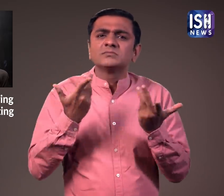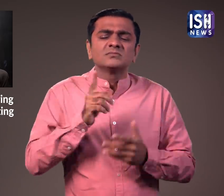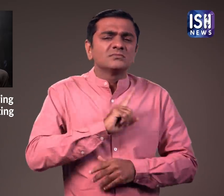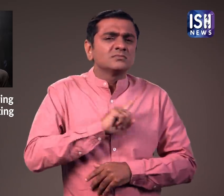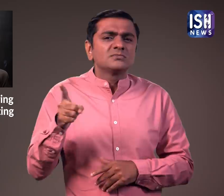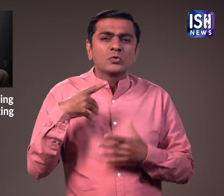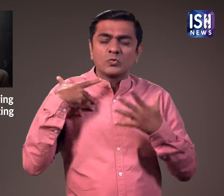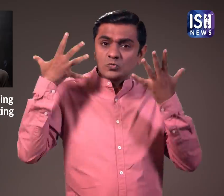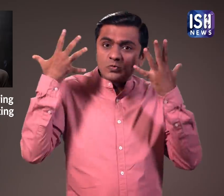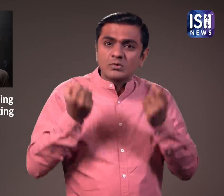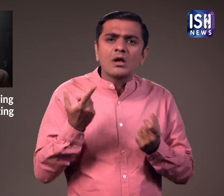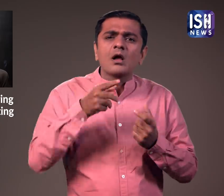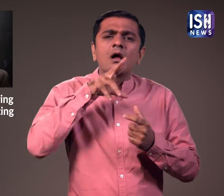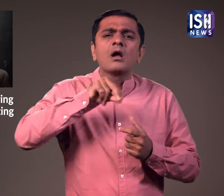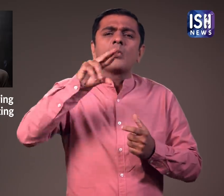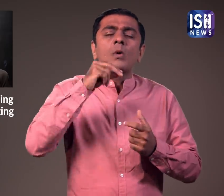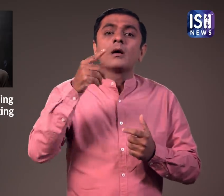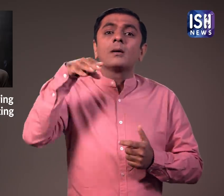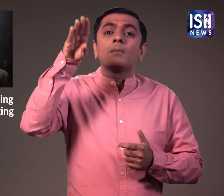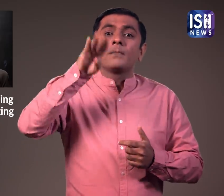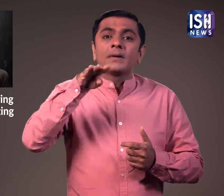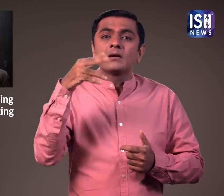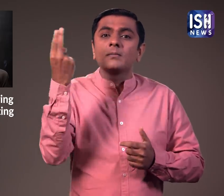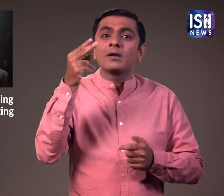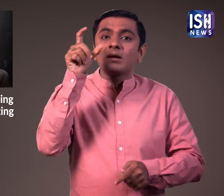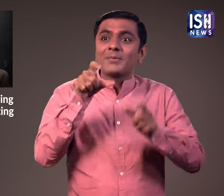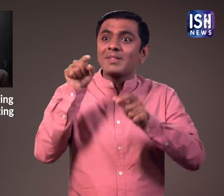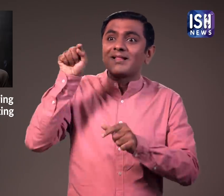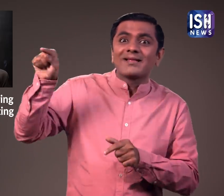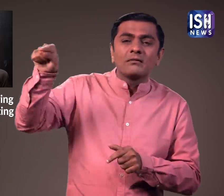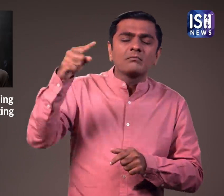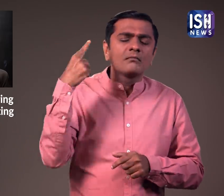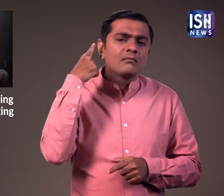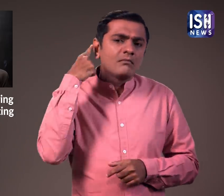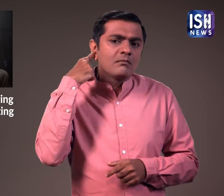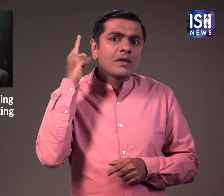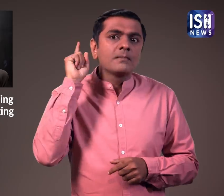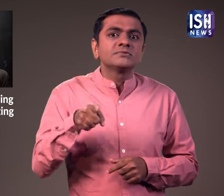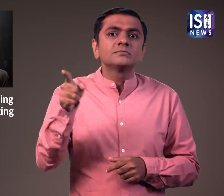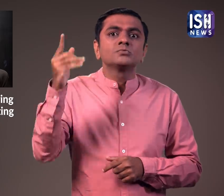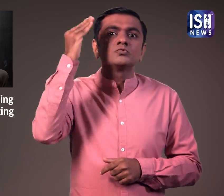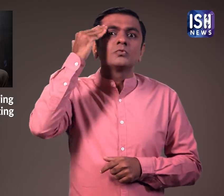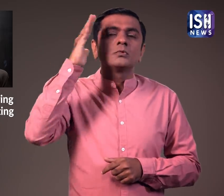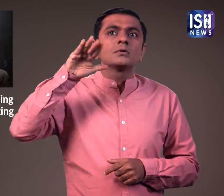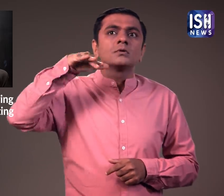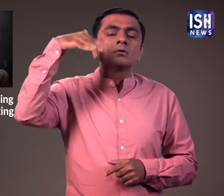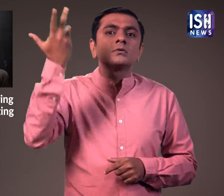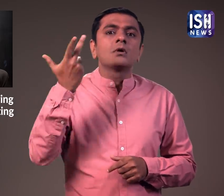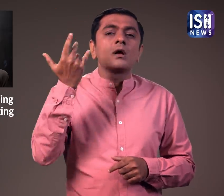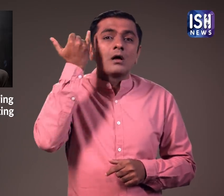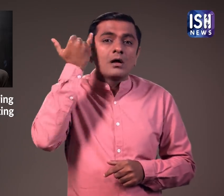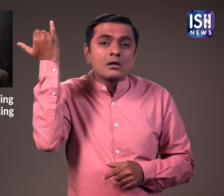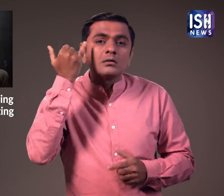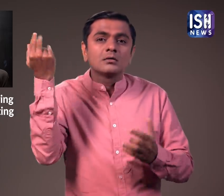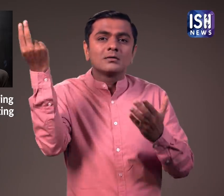मैं चाहता हूं कि कलाकार मेरी बात सुने और सोचे कि हम अपने ग्रह को कैसे बचा सकते